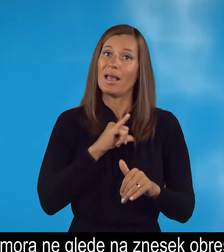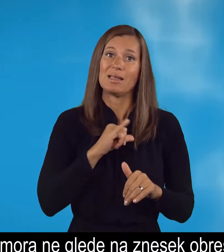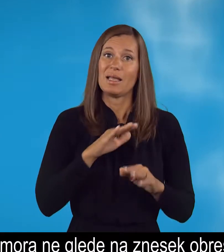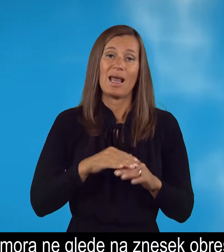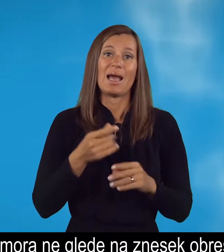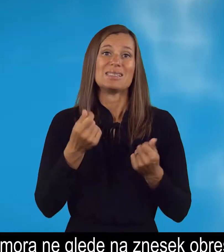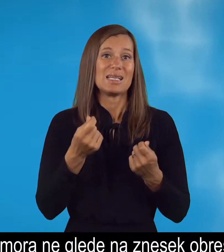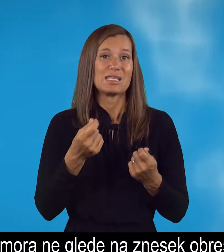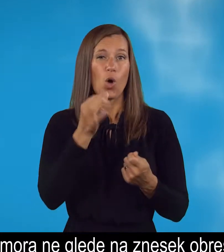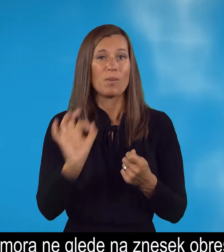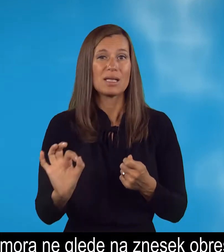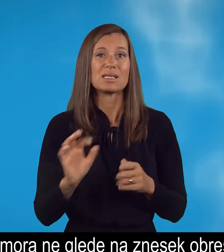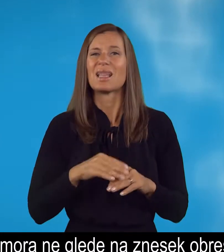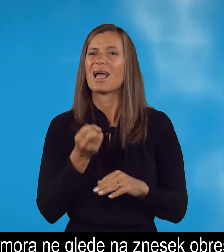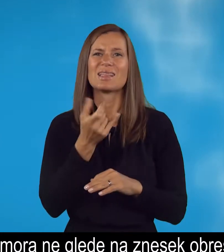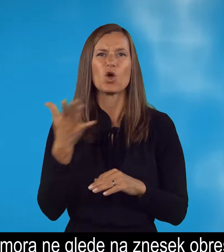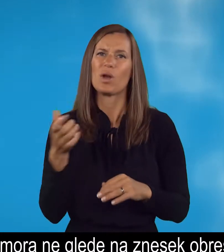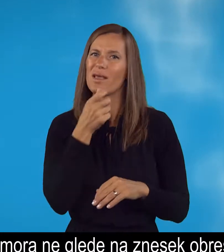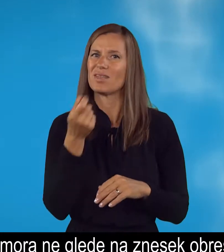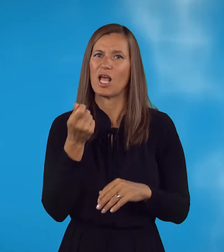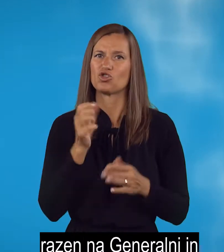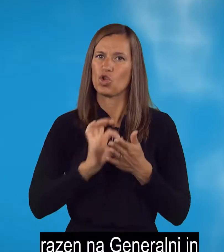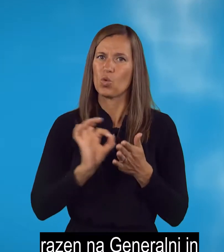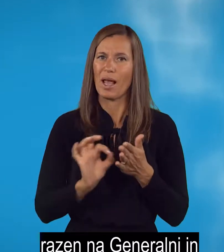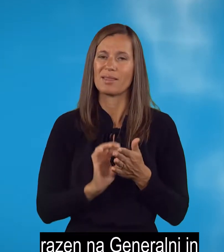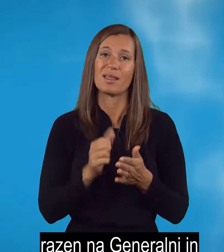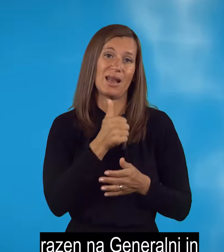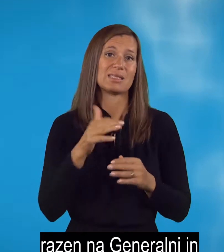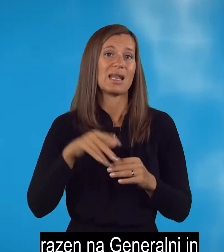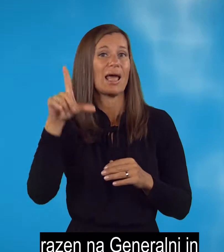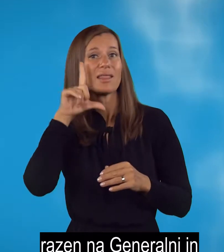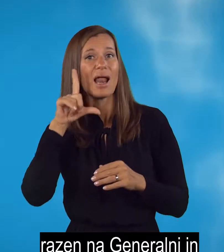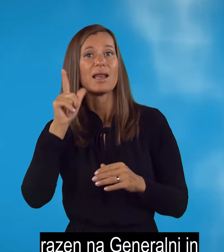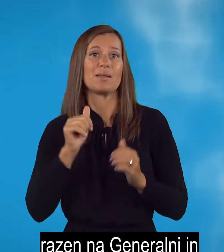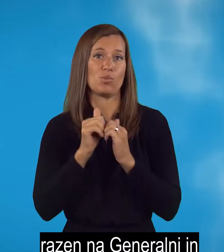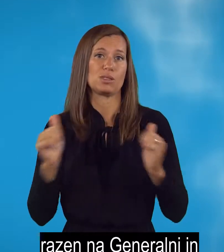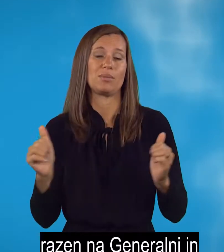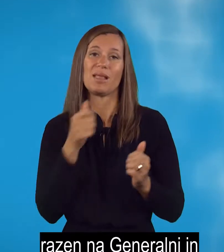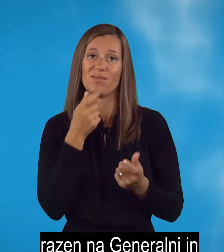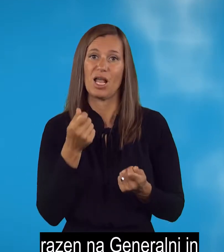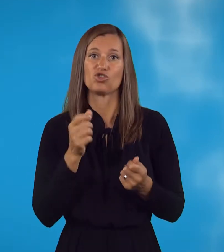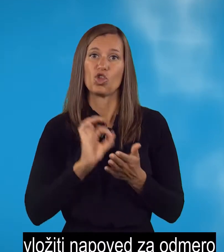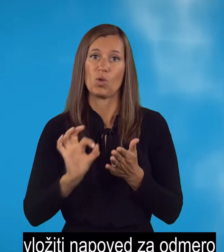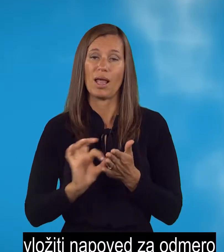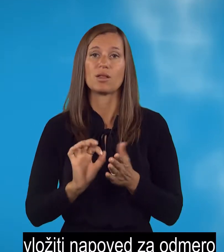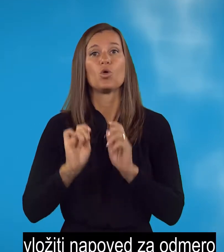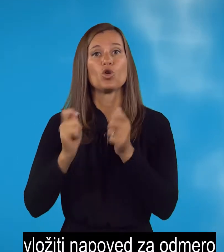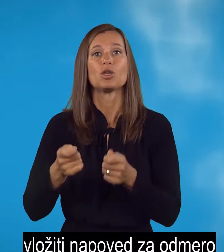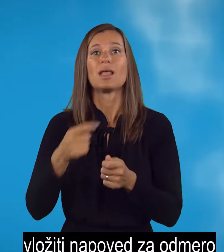znesek obresti na katerikoli finančni urad, razen na generalni in posebni finančni urad, uložiti na poved za